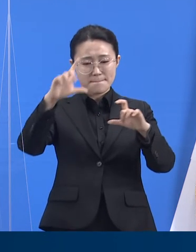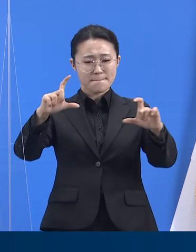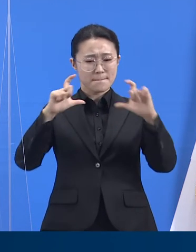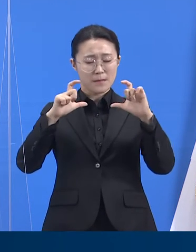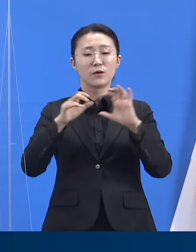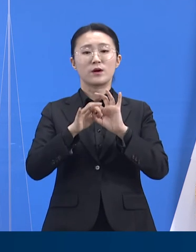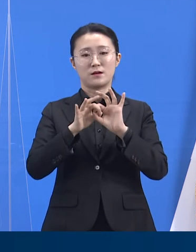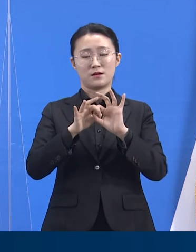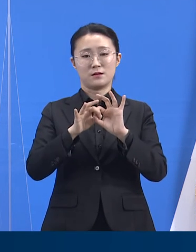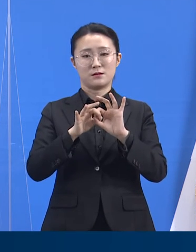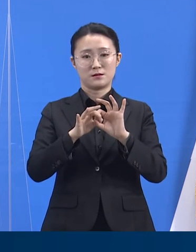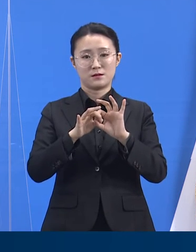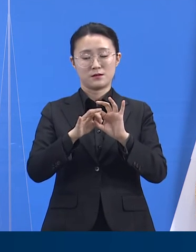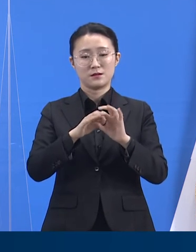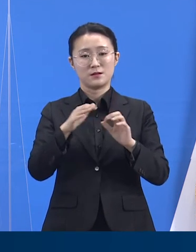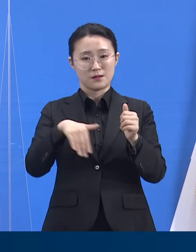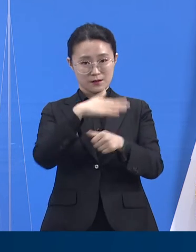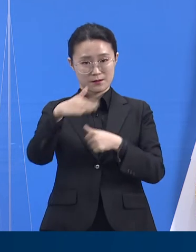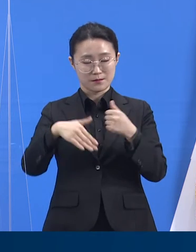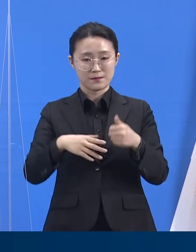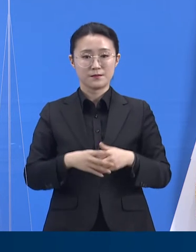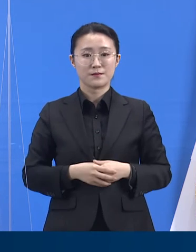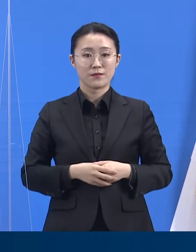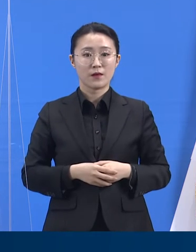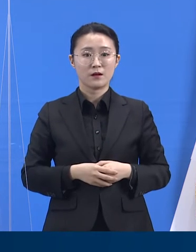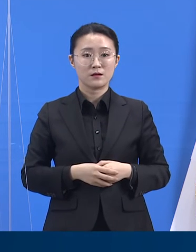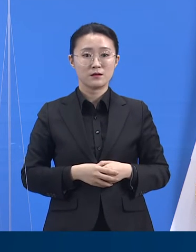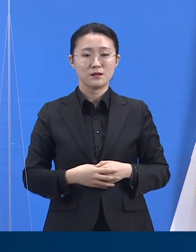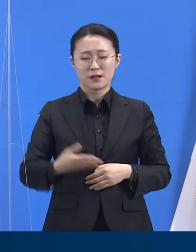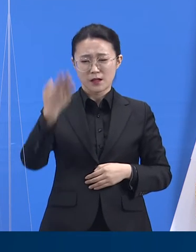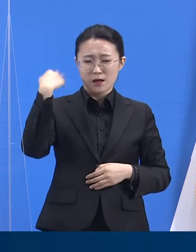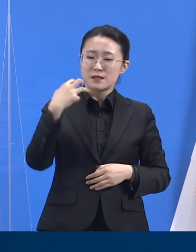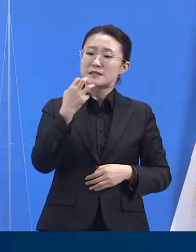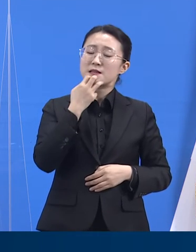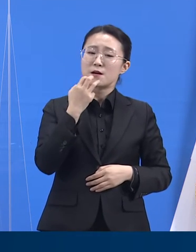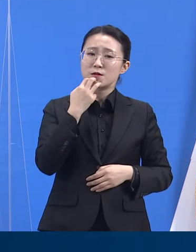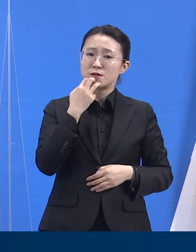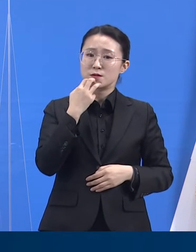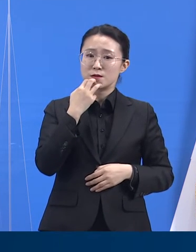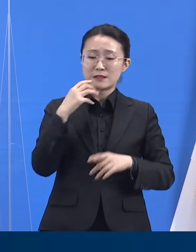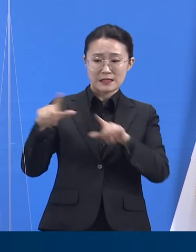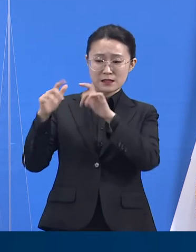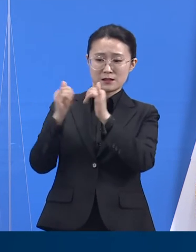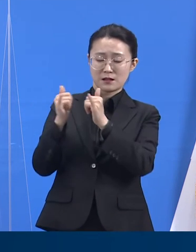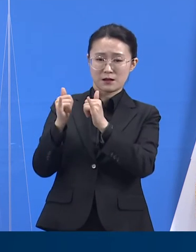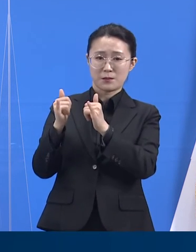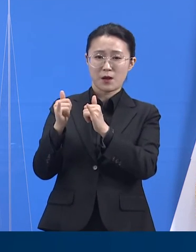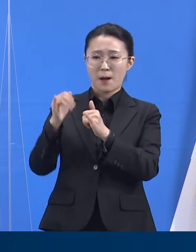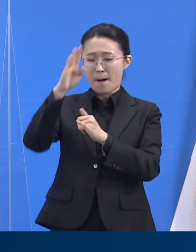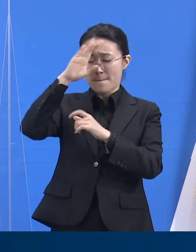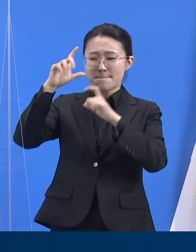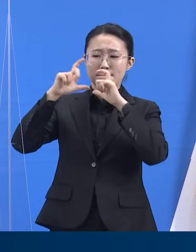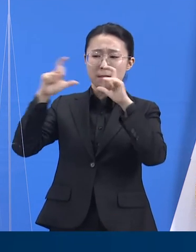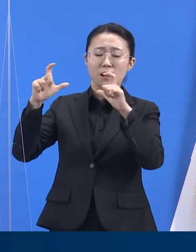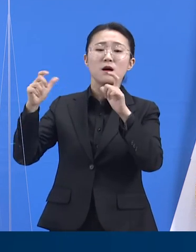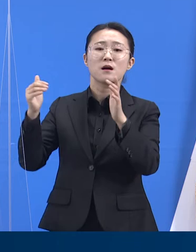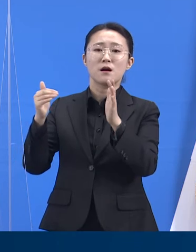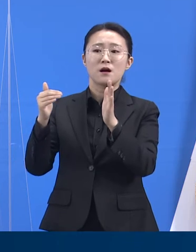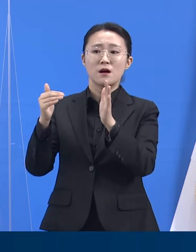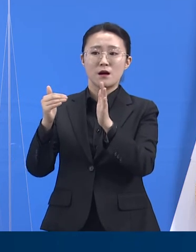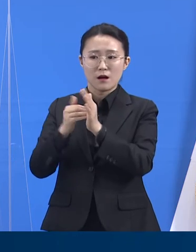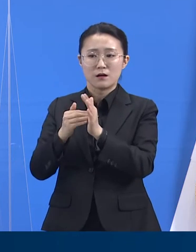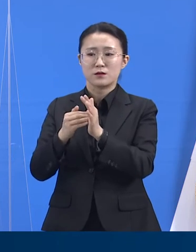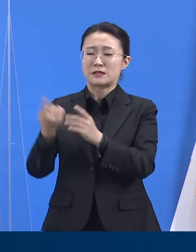서울시 주민 한 명이 확진 판정을 받아 역학조사를 진행하는 과정에서 4월 5일 가족 모임에 참석했던